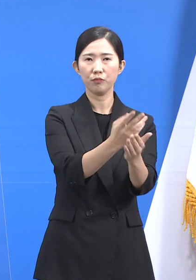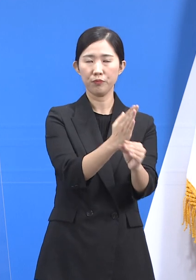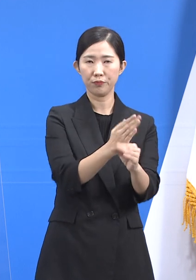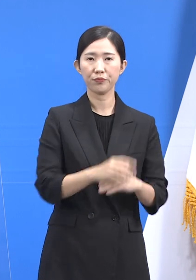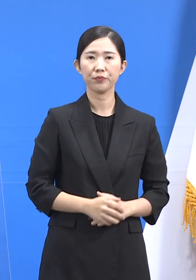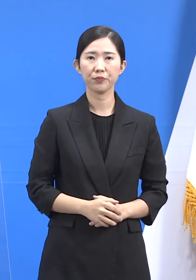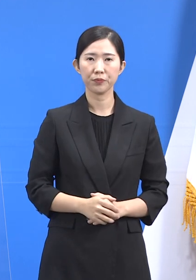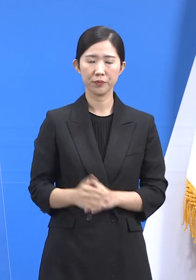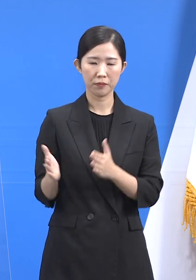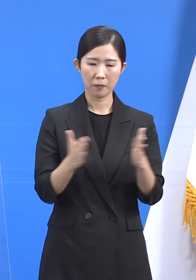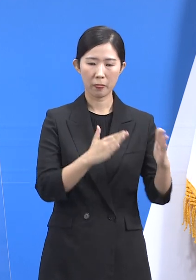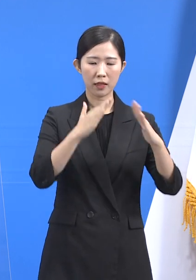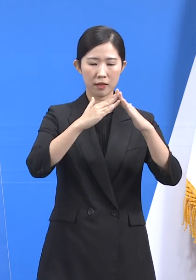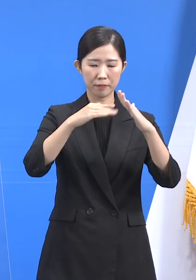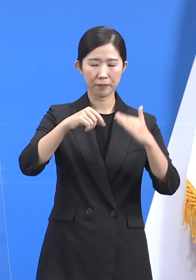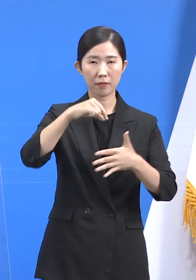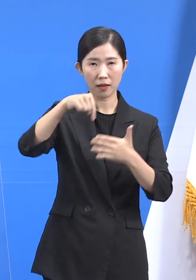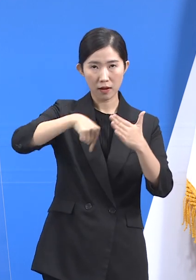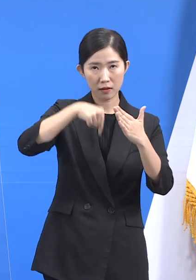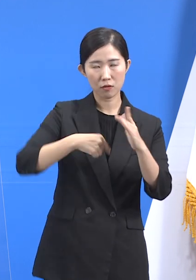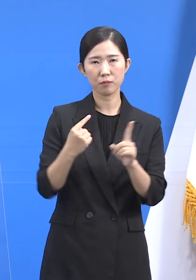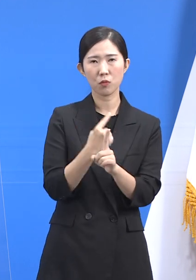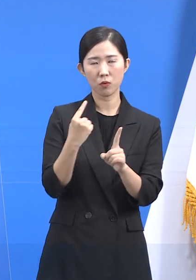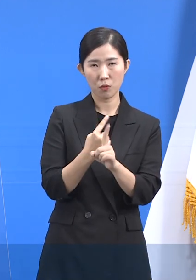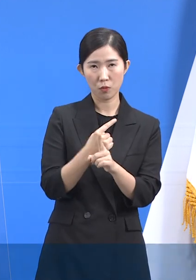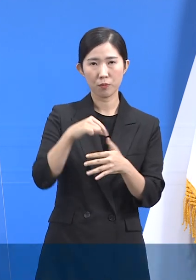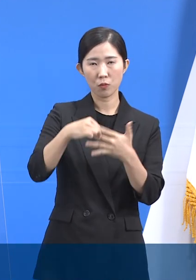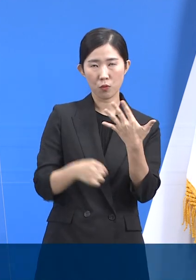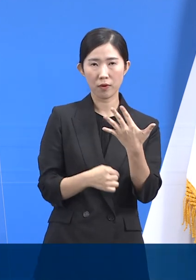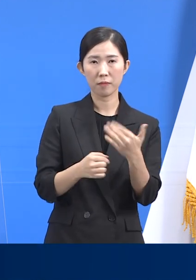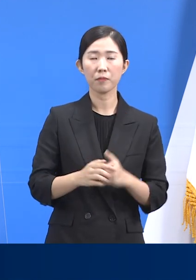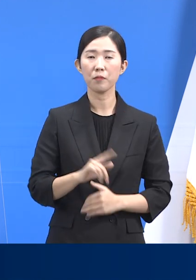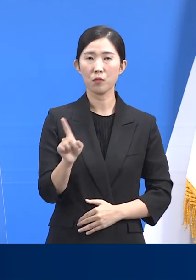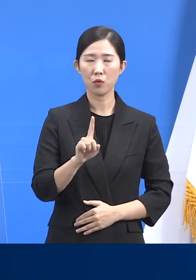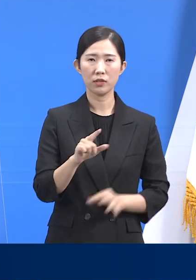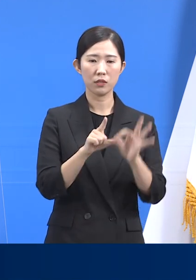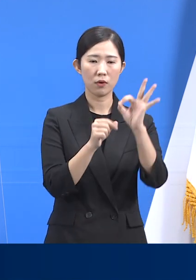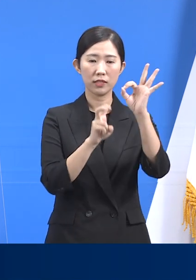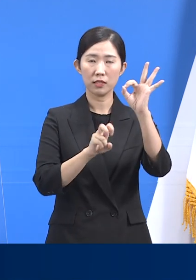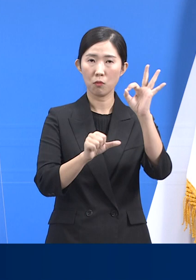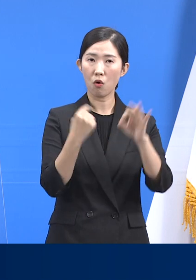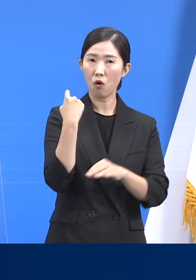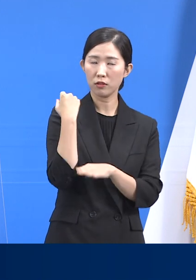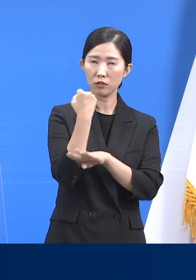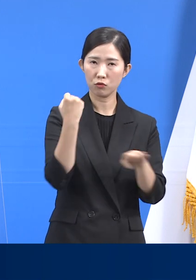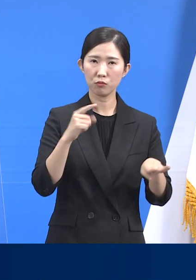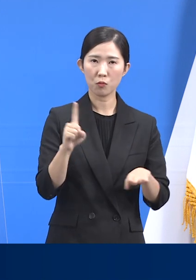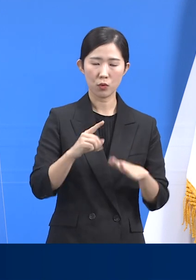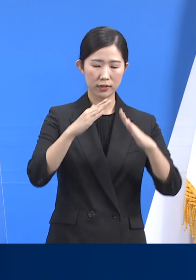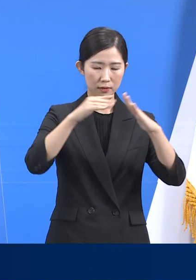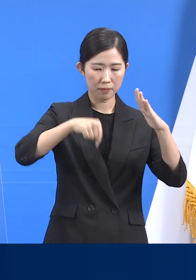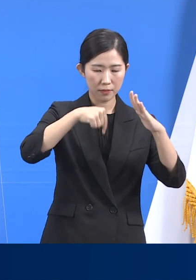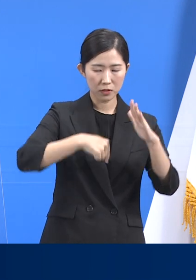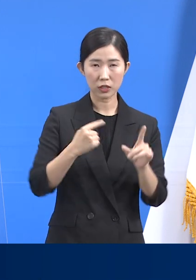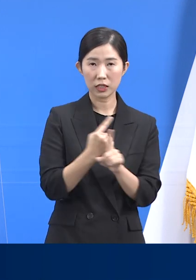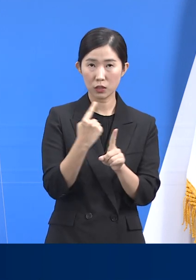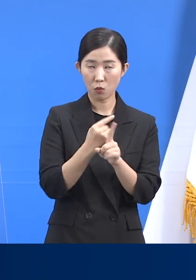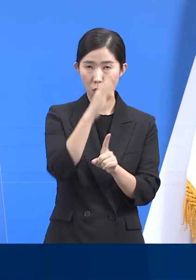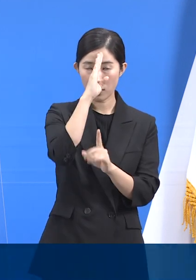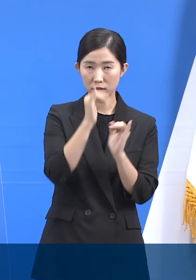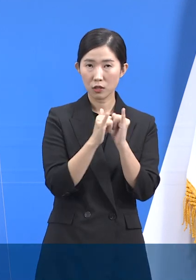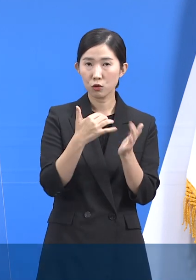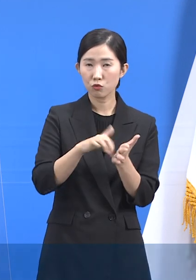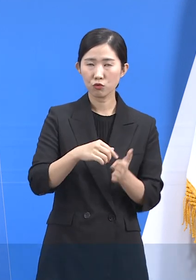다음은 재택치료 프로그램 운영 현황입니다. 10월 25일 18시 기준 경기도 미시군에서 재택치료를 진행 중인 환자는